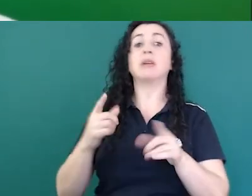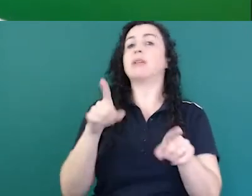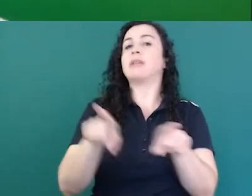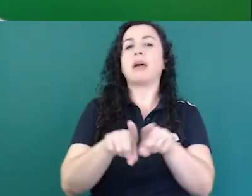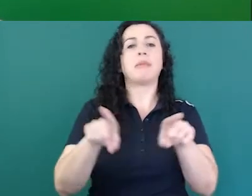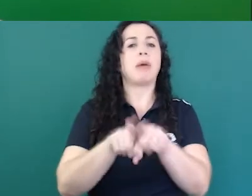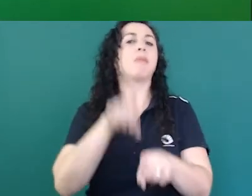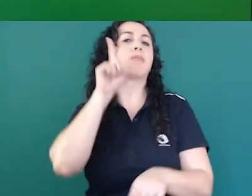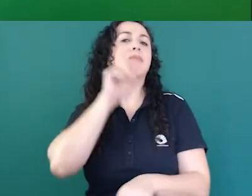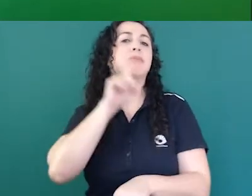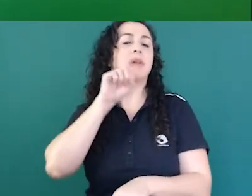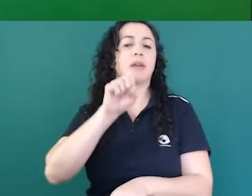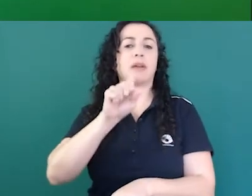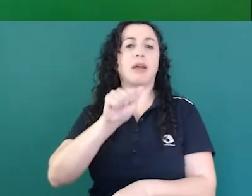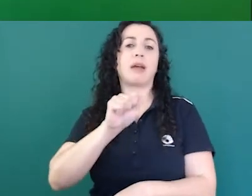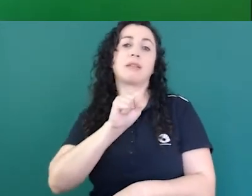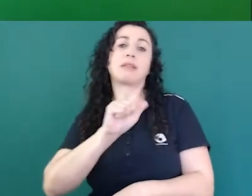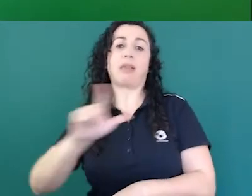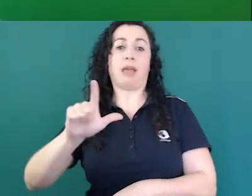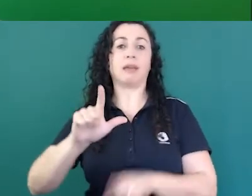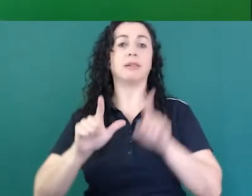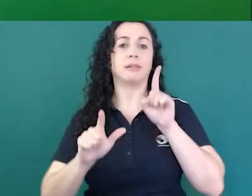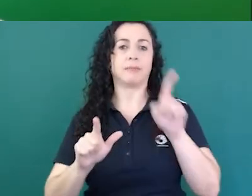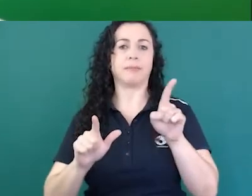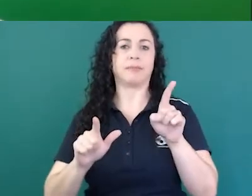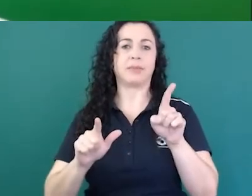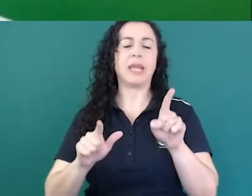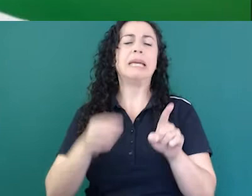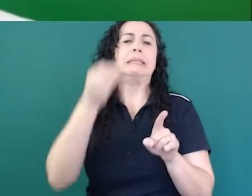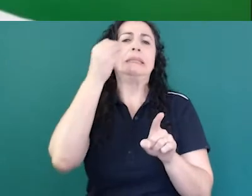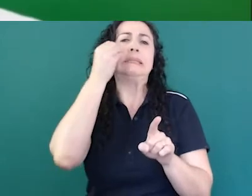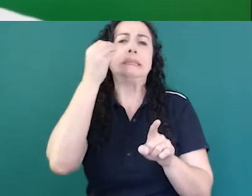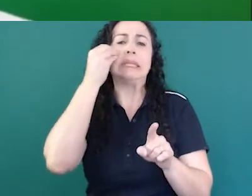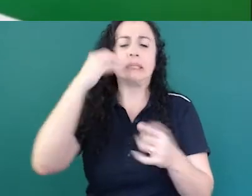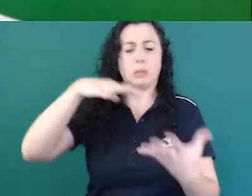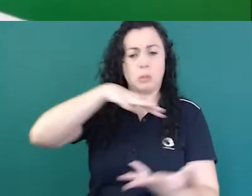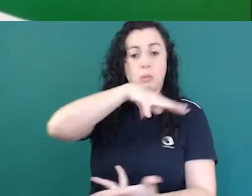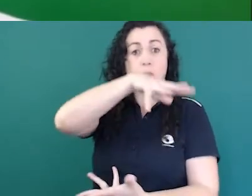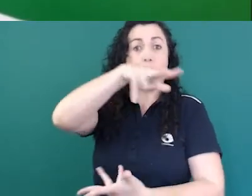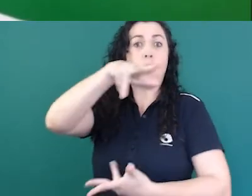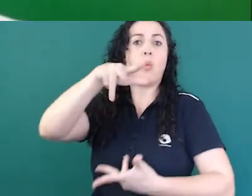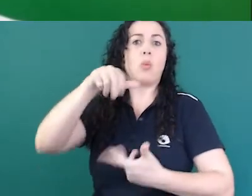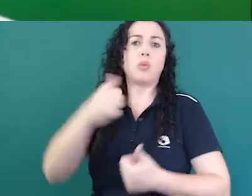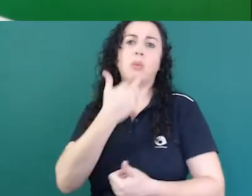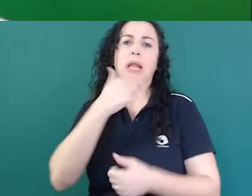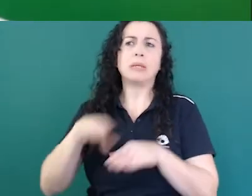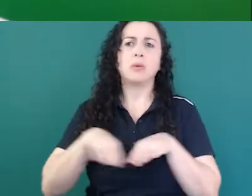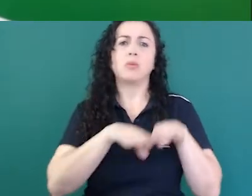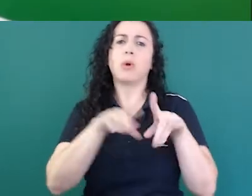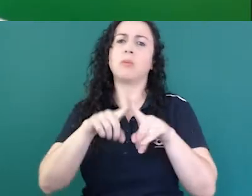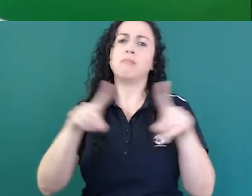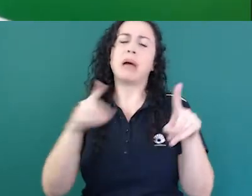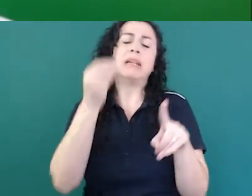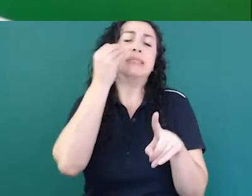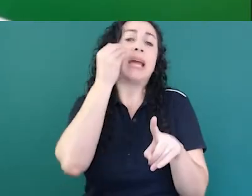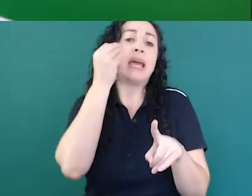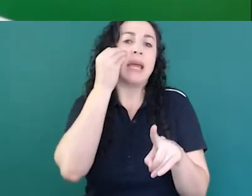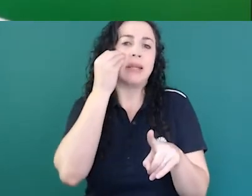como a americana. O universal existe uma tentativa como tem a Esperanto, como uma tentativa só que